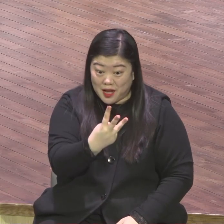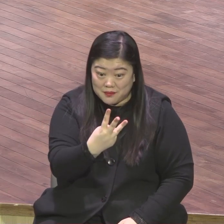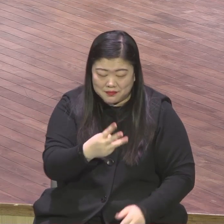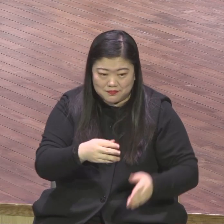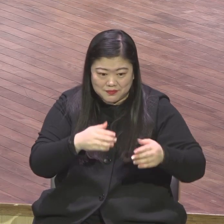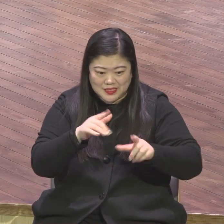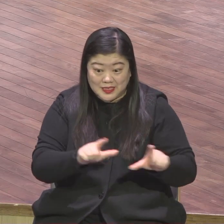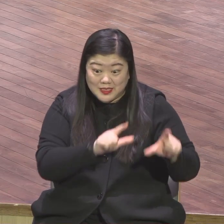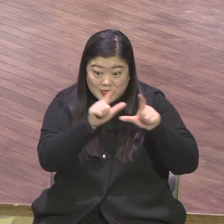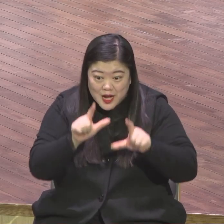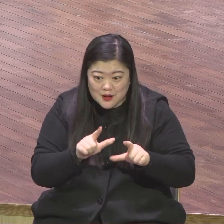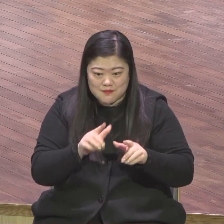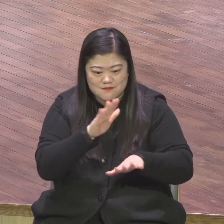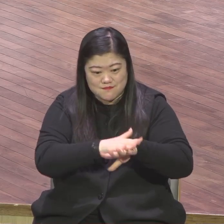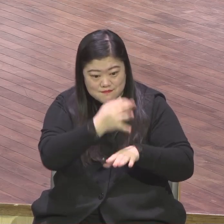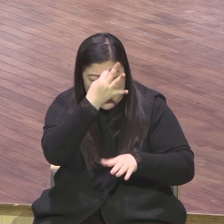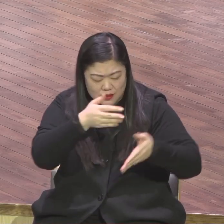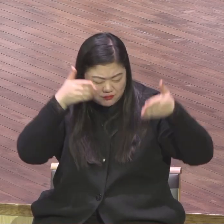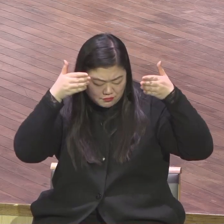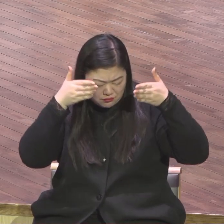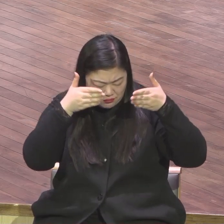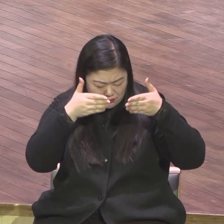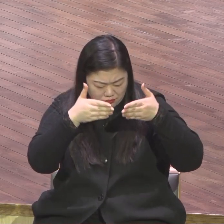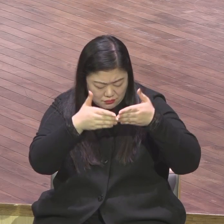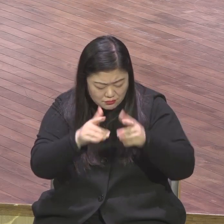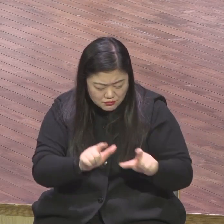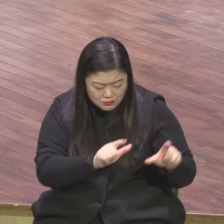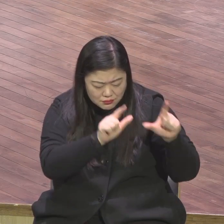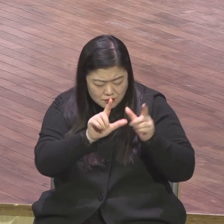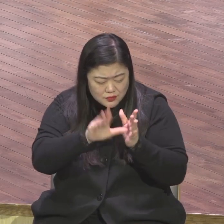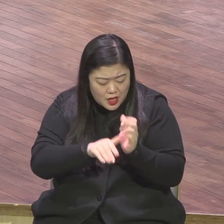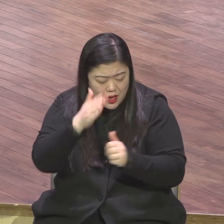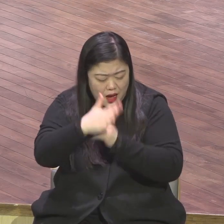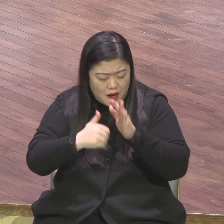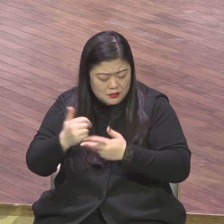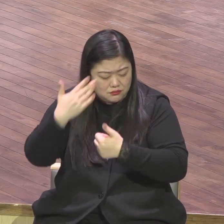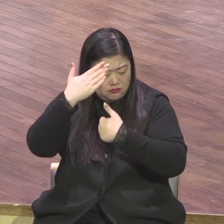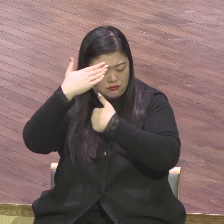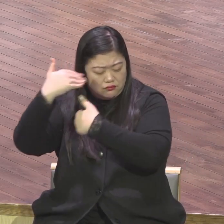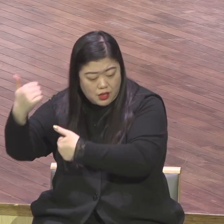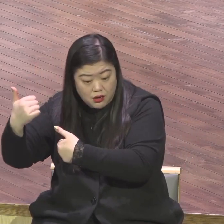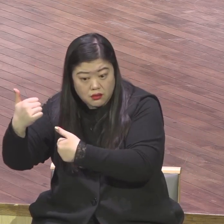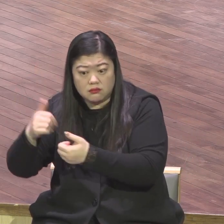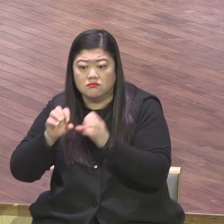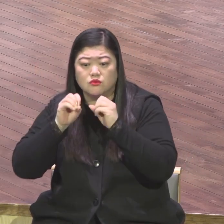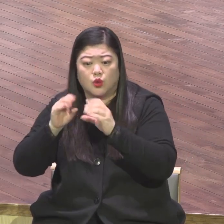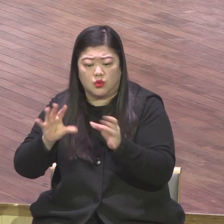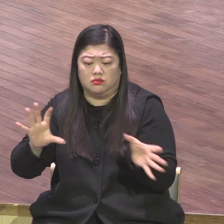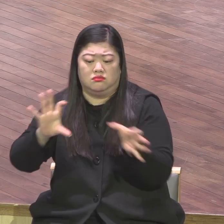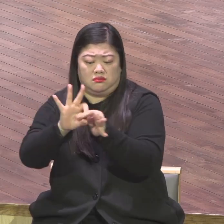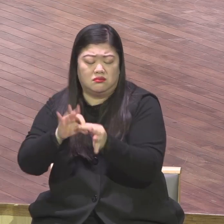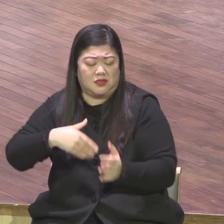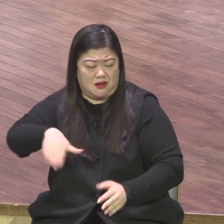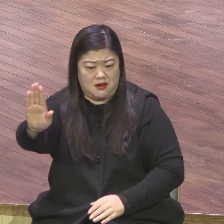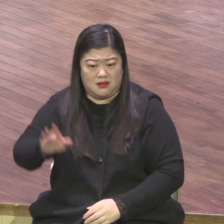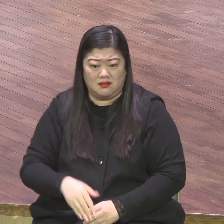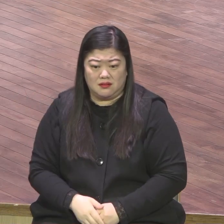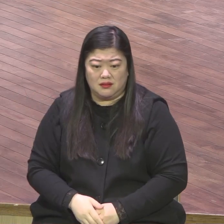살면서 2, 3, 7 나라 성교를 감당할 영유관의 그릇을 갖추시기 바랍니다 그릇을 준비해야 돼요 그래서 하나님이